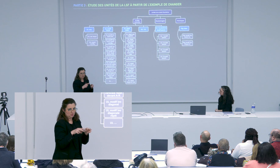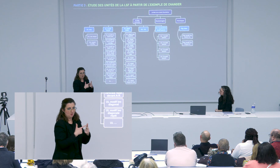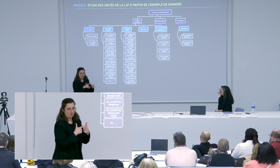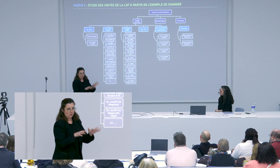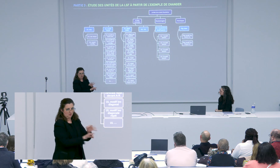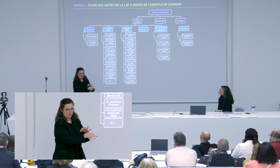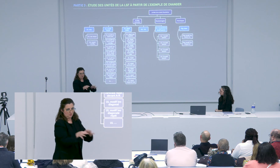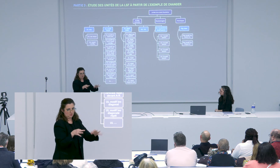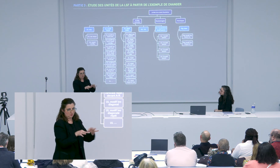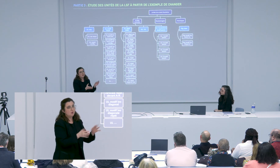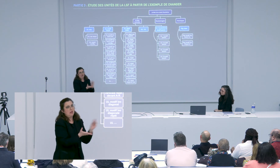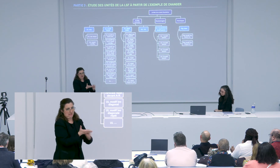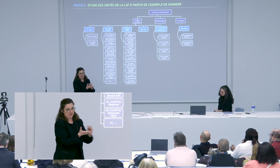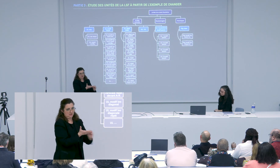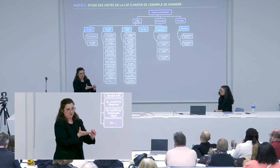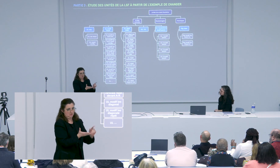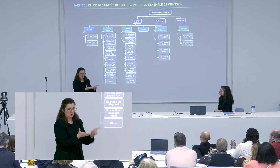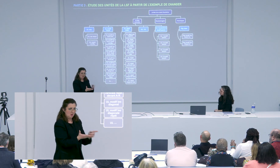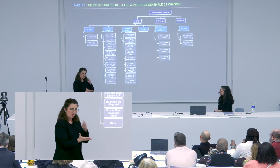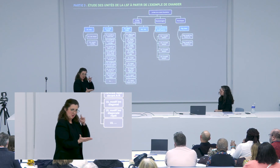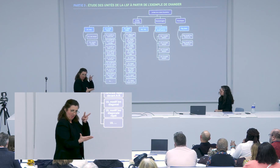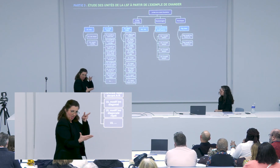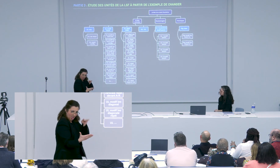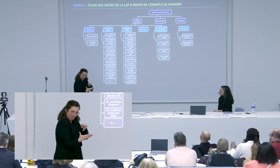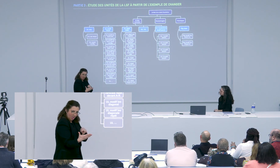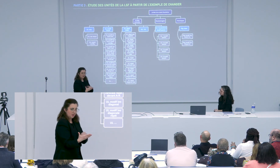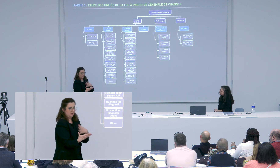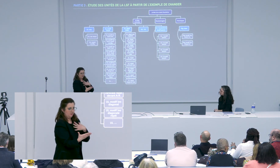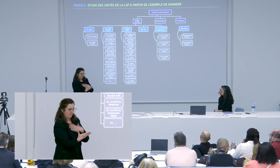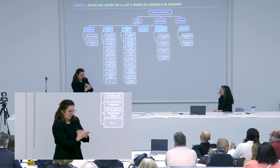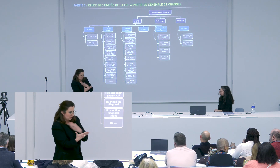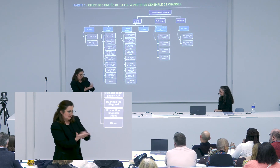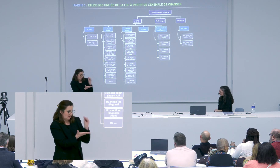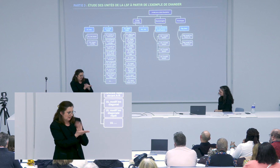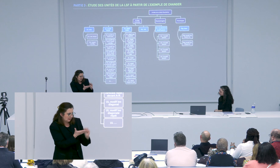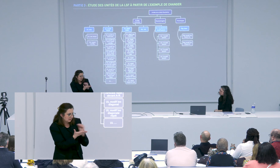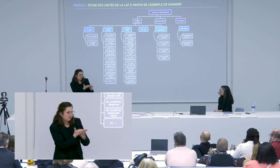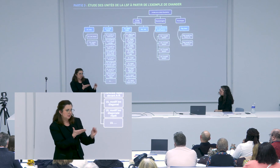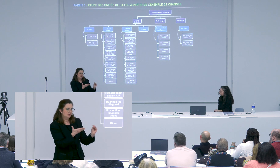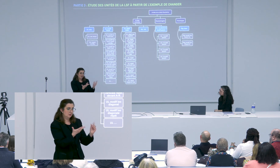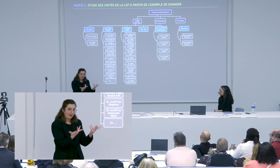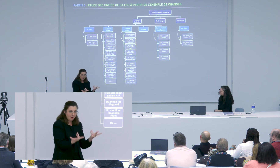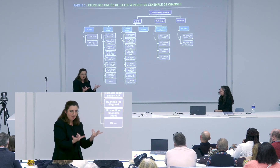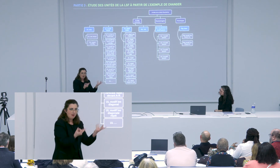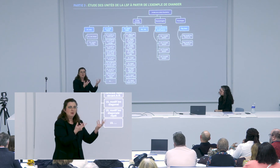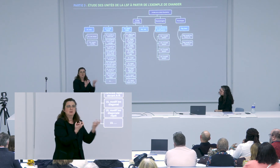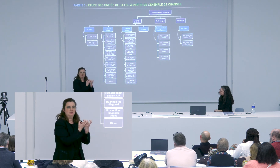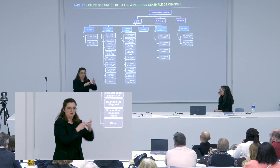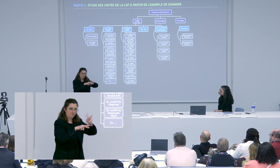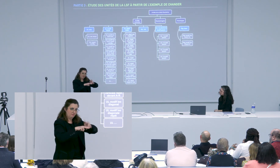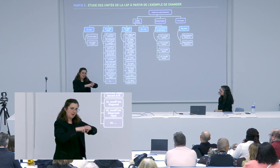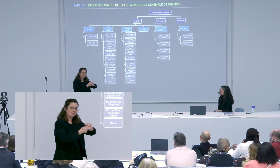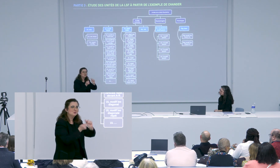est particulier dans le sens où tu as non seulement regardé la linguistique des langues vocales tu as lu tu as écrit en français